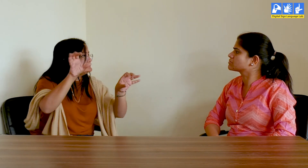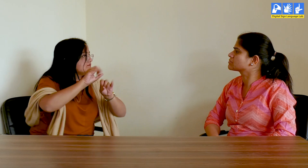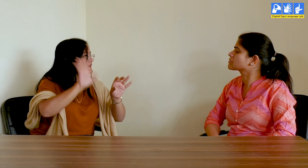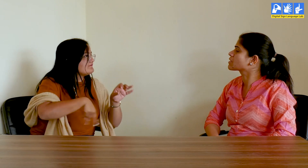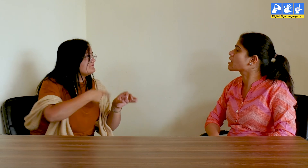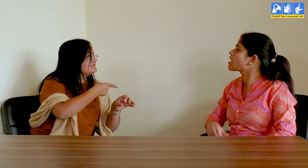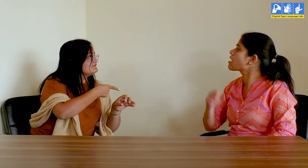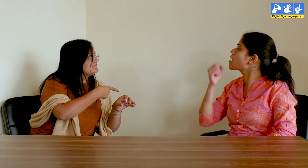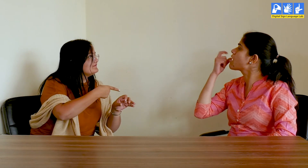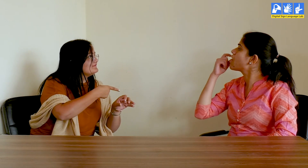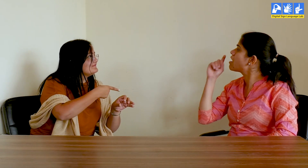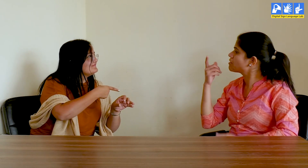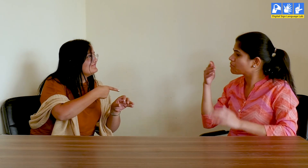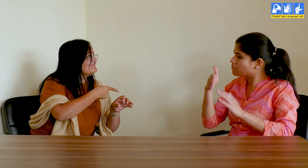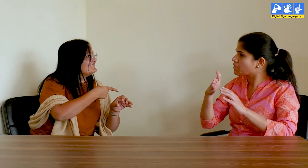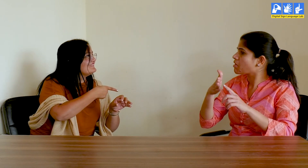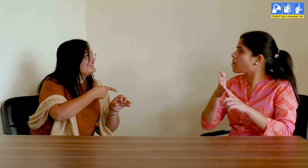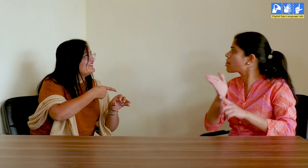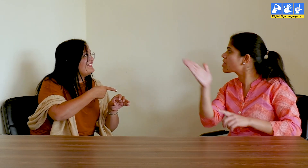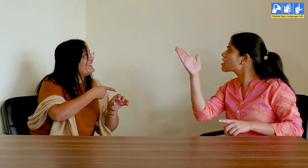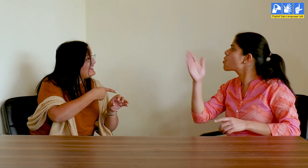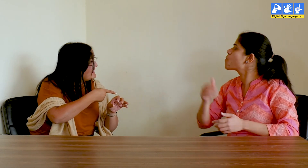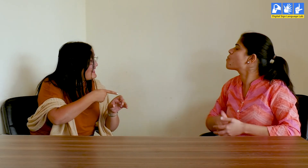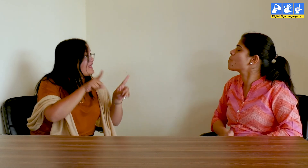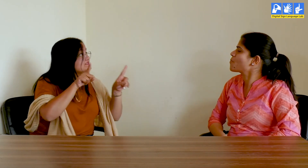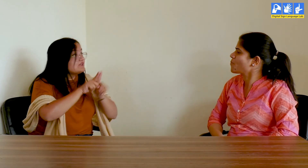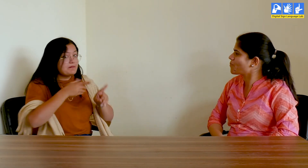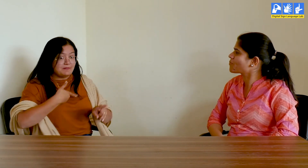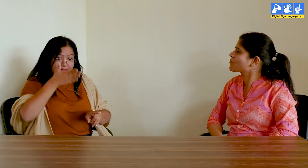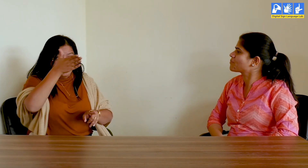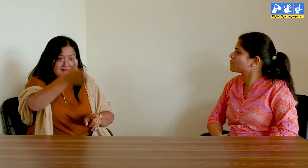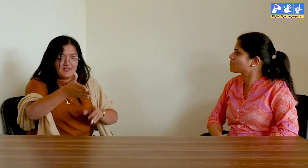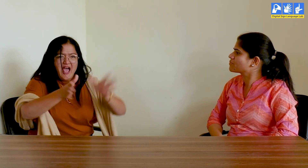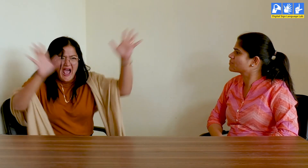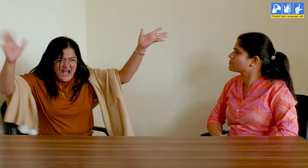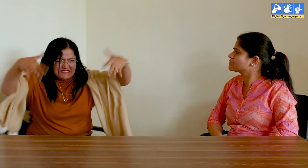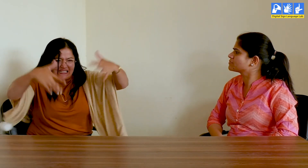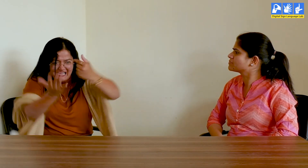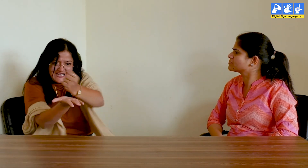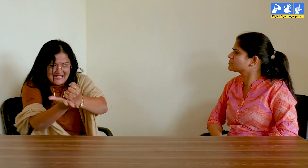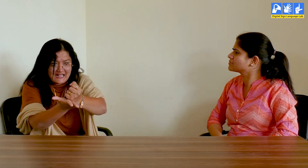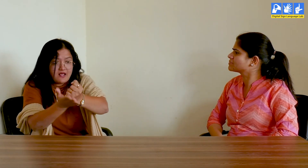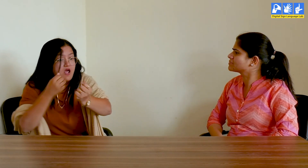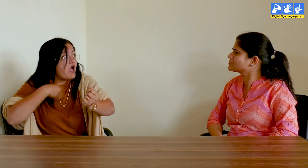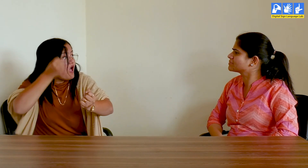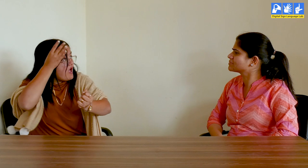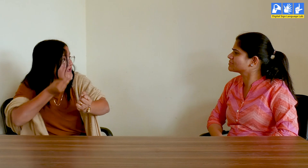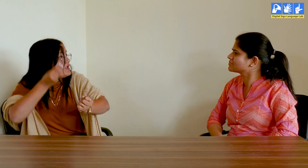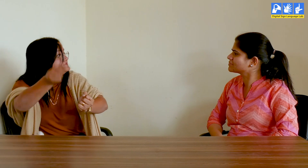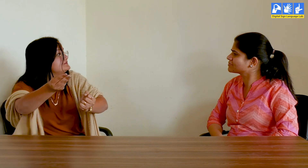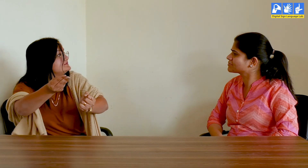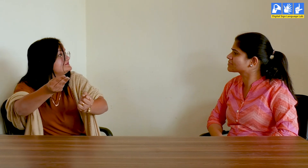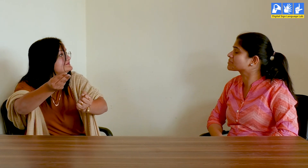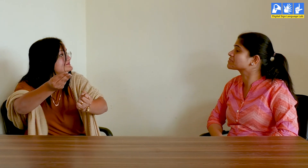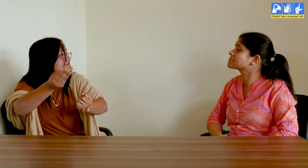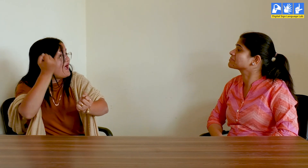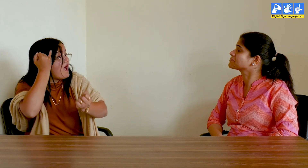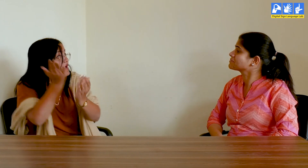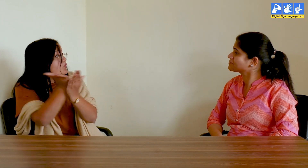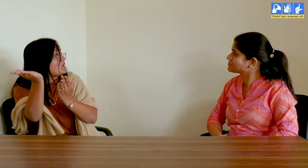ओ, अब प्रत्यक्ष रूप से जागरूग कर सकते हैं हमने भी ऐसा ही किया उनको गतिविधियों के माध्यम से जागू करना शुरूर